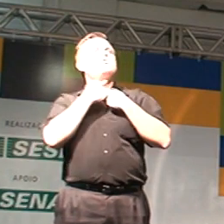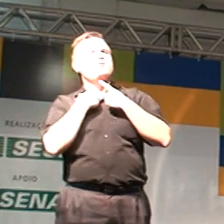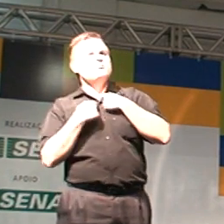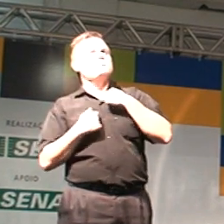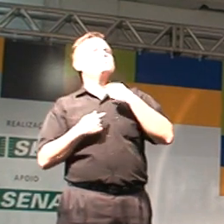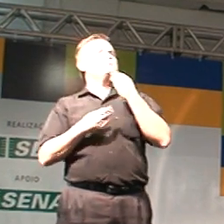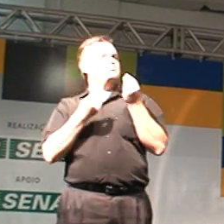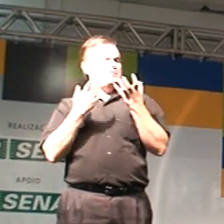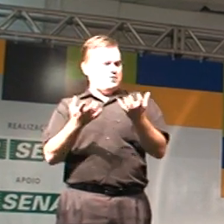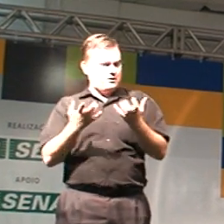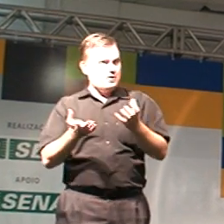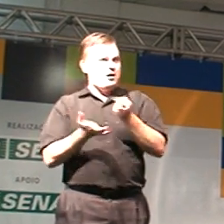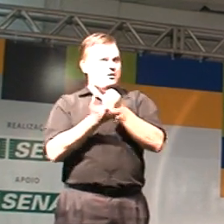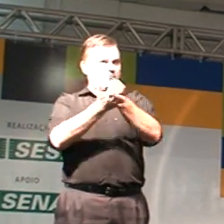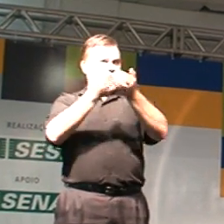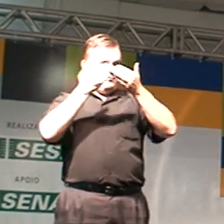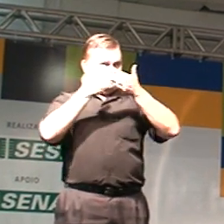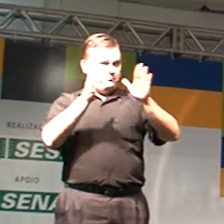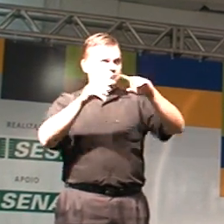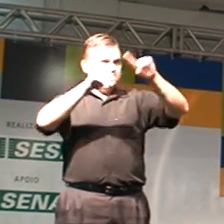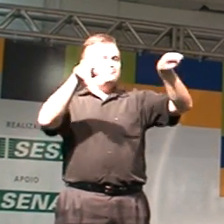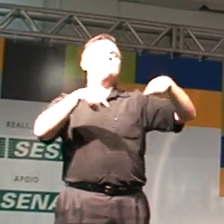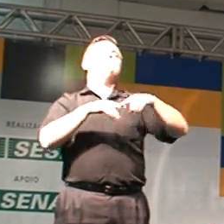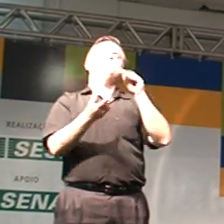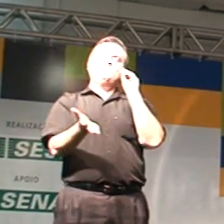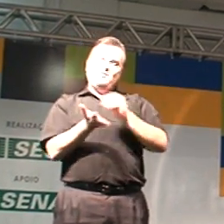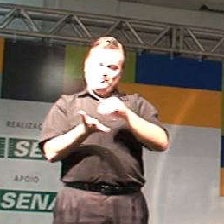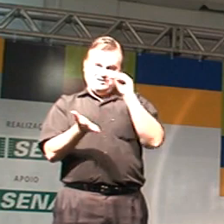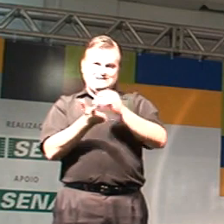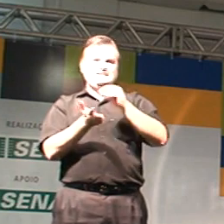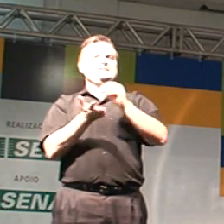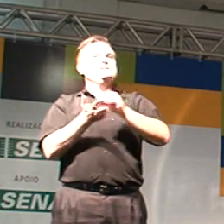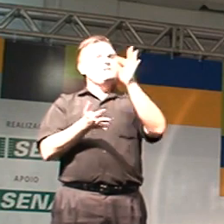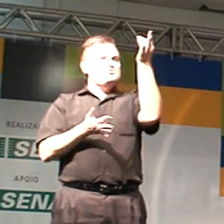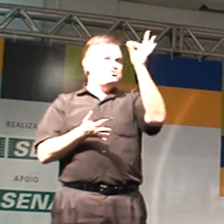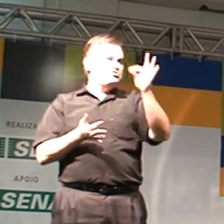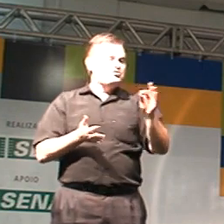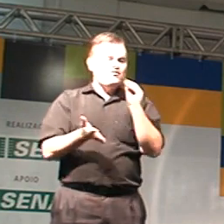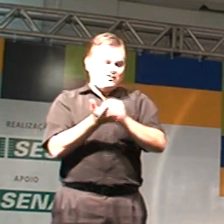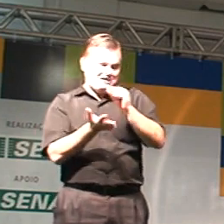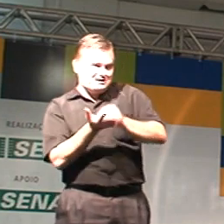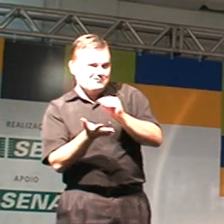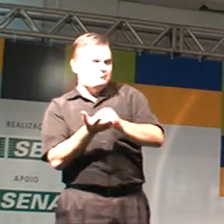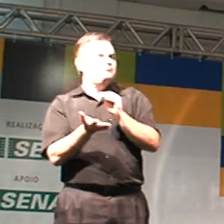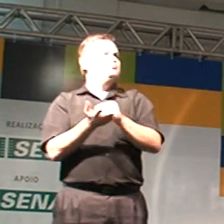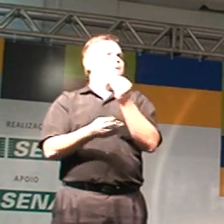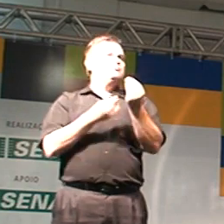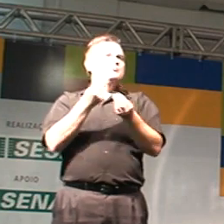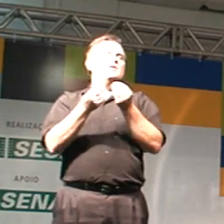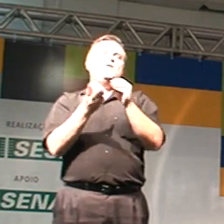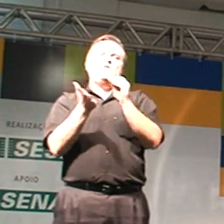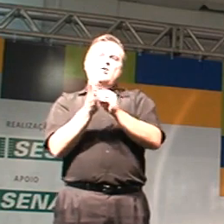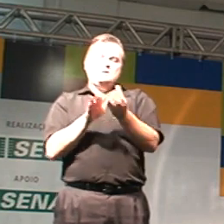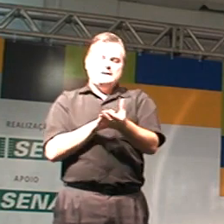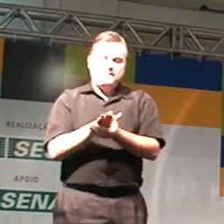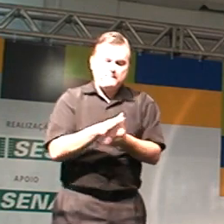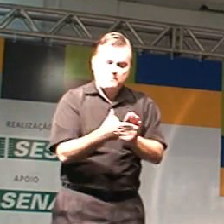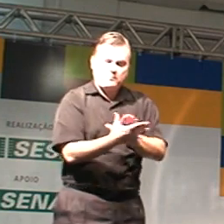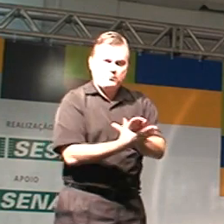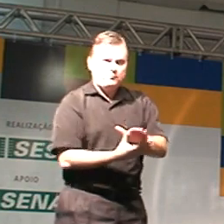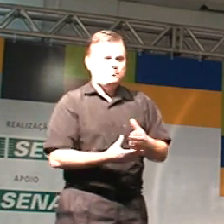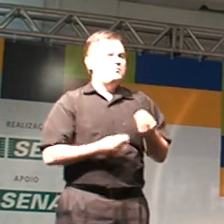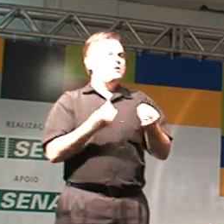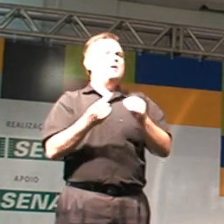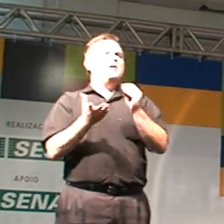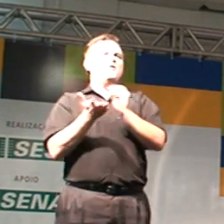FIEF, apesar dessa abertura, desse espaço, nós temos muita coisa que convigia ainda aqui dentro mesmo, como, por exemplo, a ausência de calçadas, como, por exemplo, o